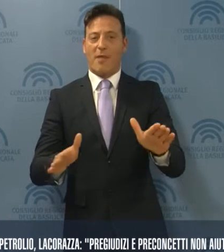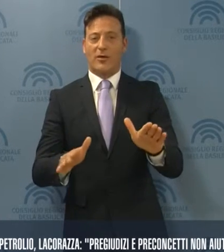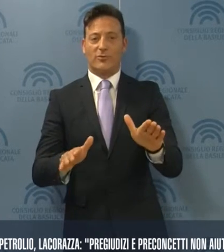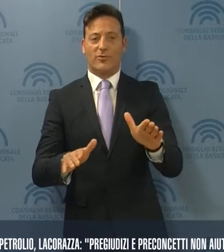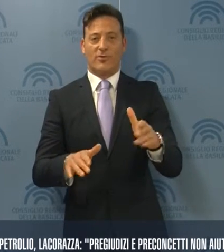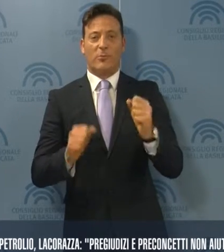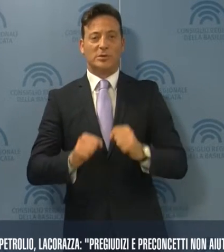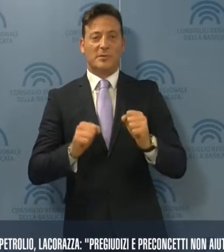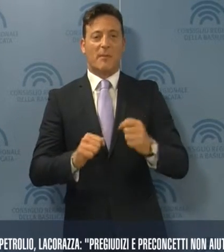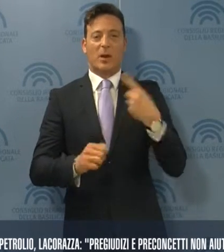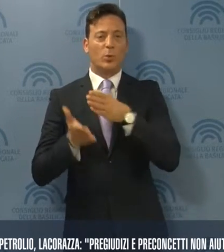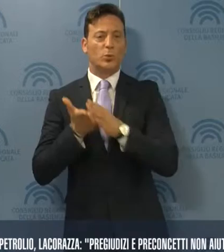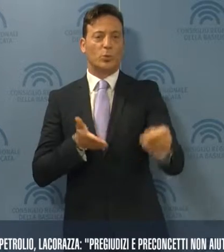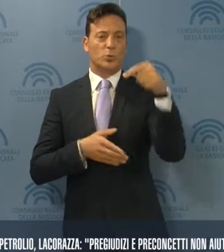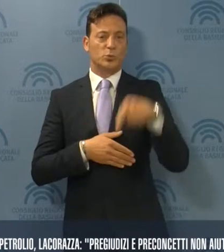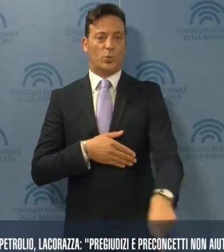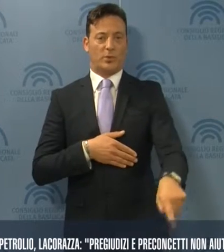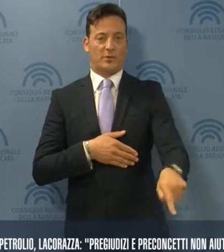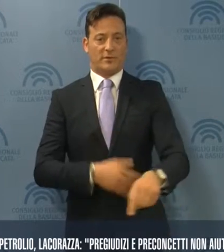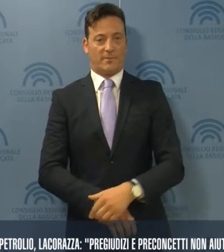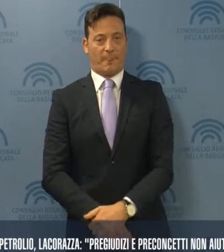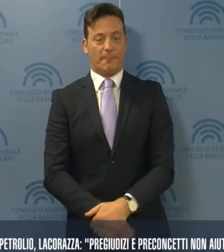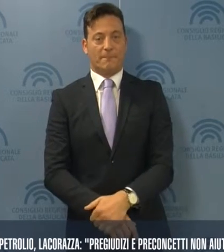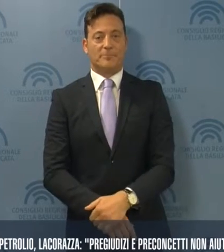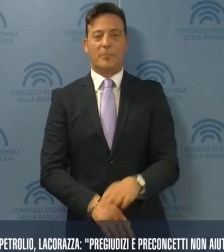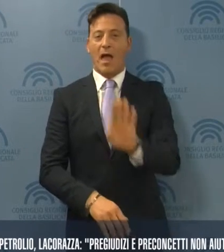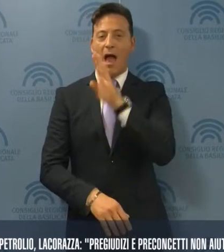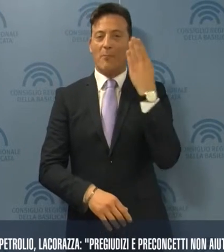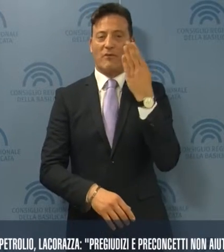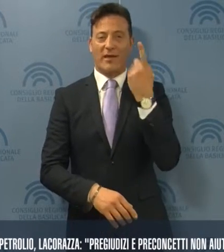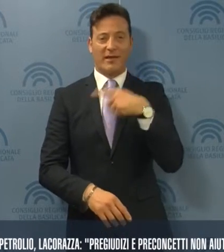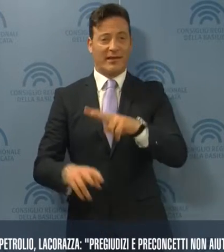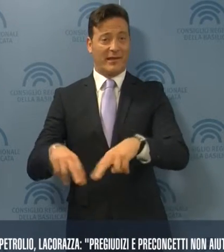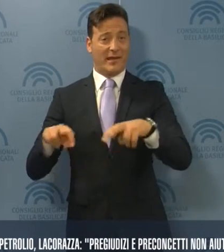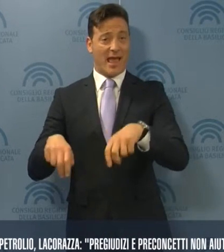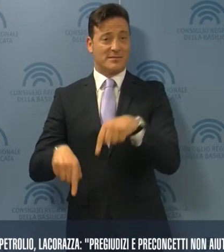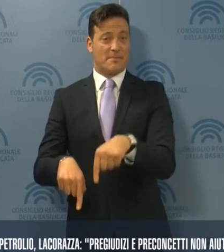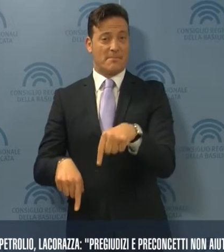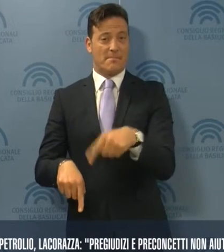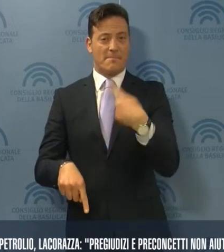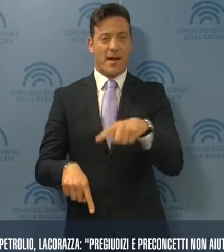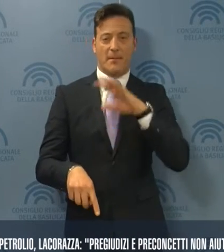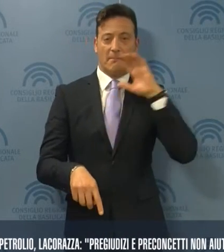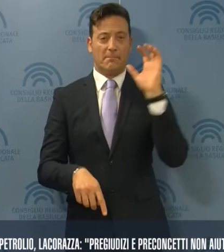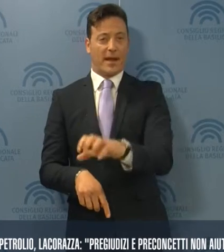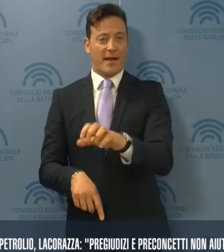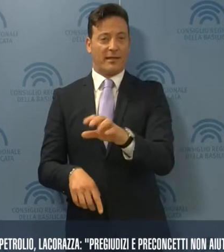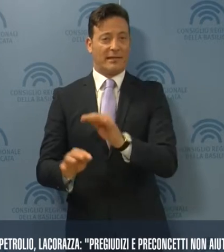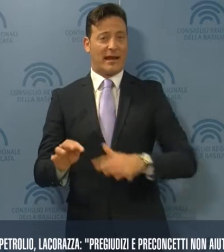nuovo per tutto il Sud. Approfittare dell'inchiesta per scagliarsi contro l'intero territorio